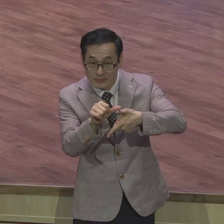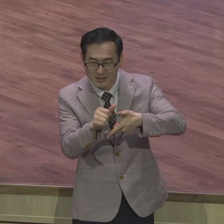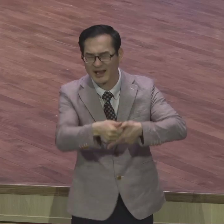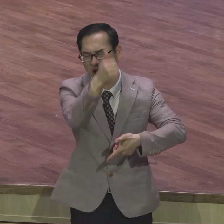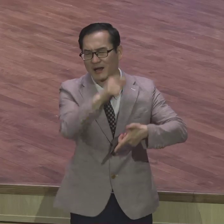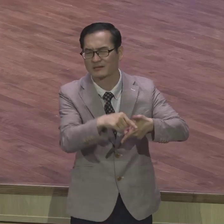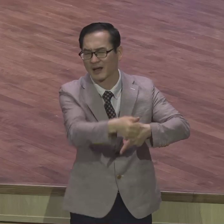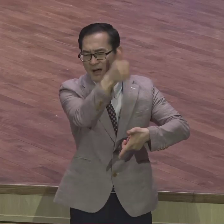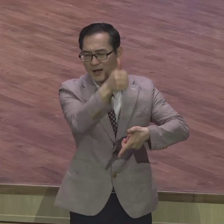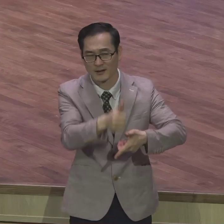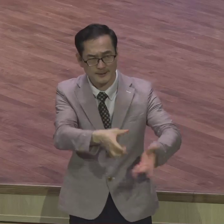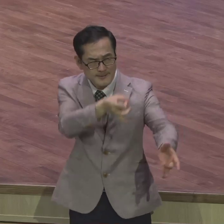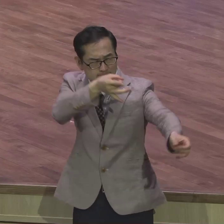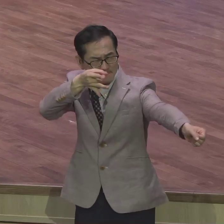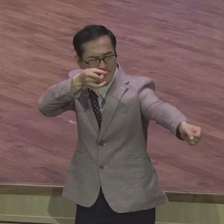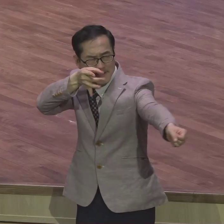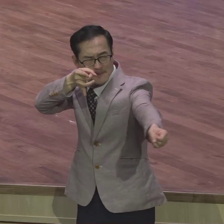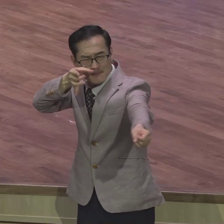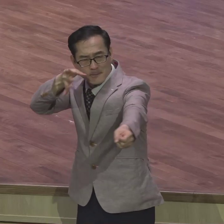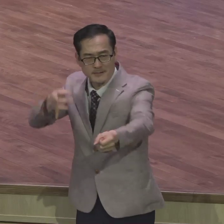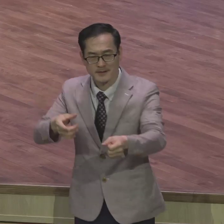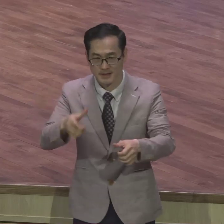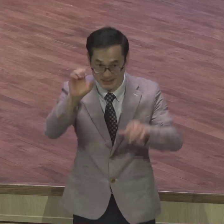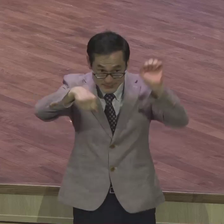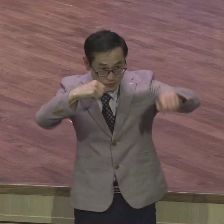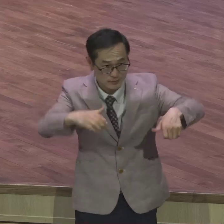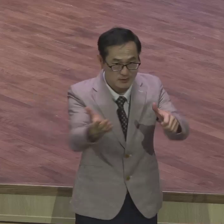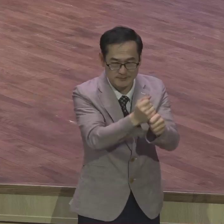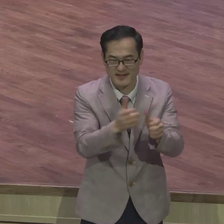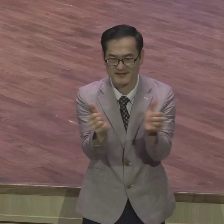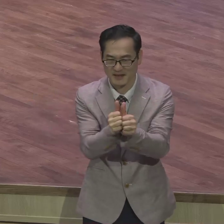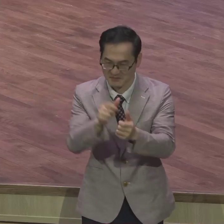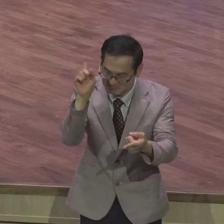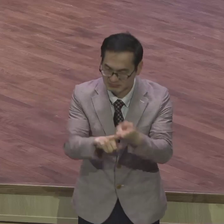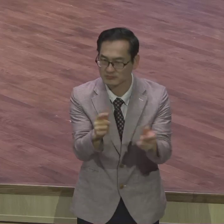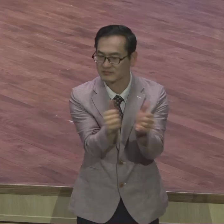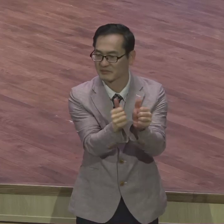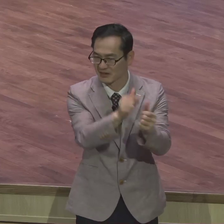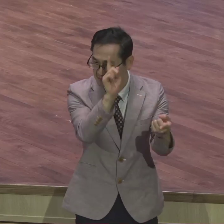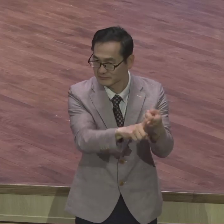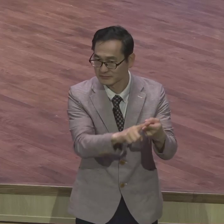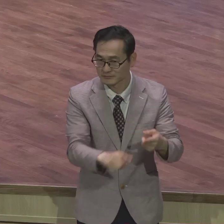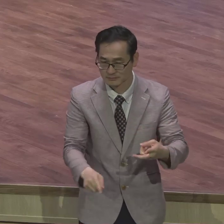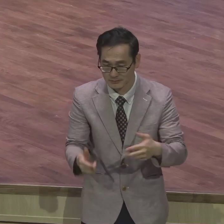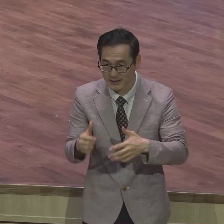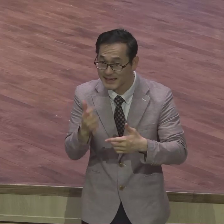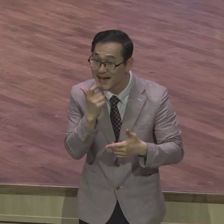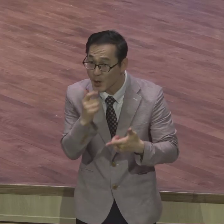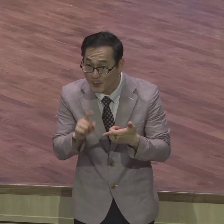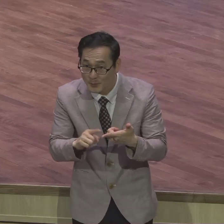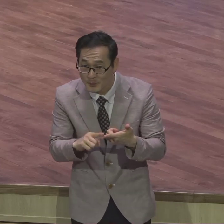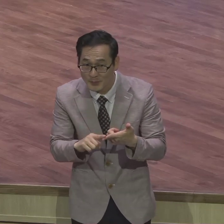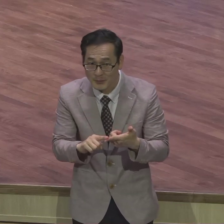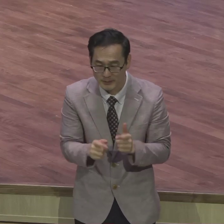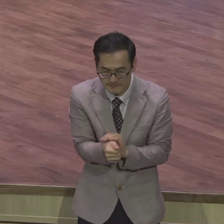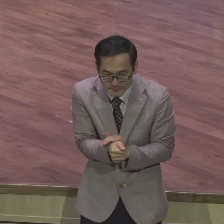아주 골격이 좋고 사나이 같이 그런데 야곱 인간적으로 볼 때는 아주 비열하고 그런